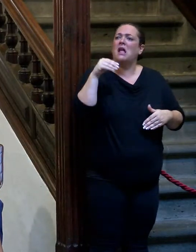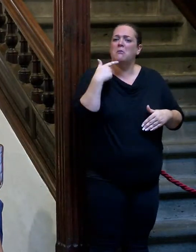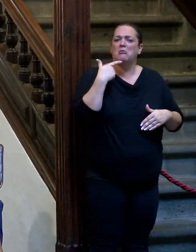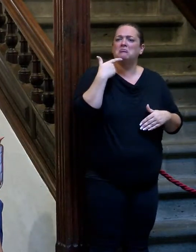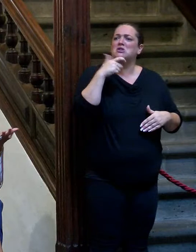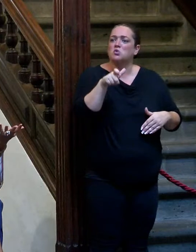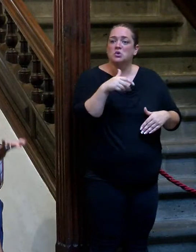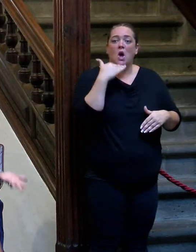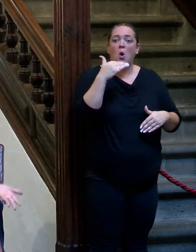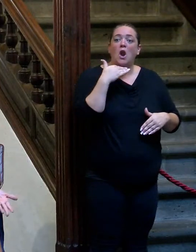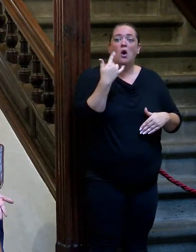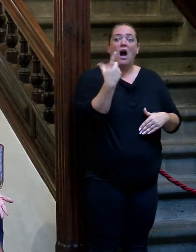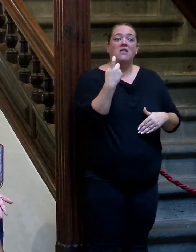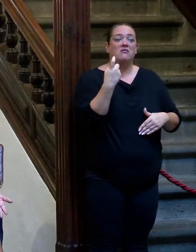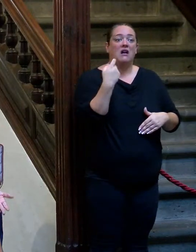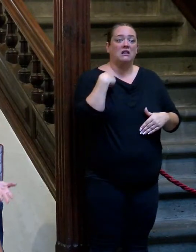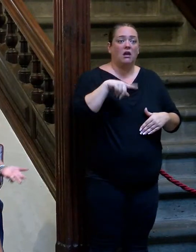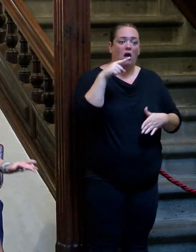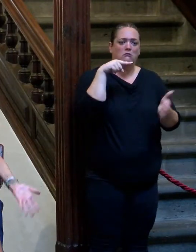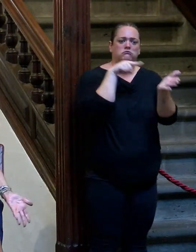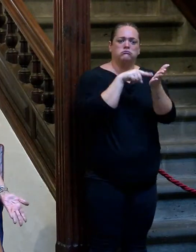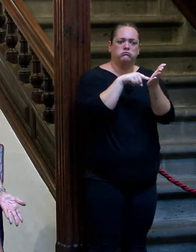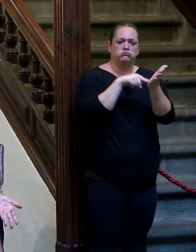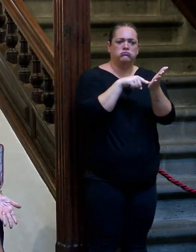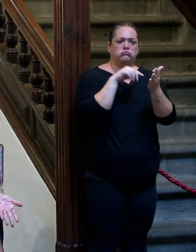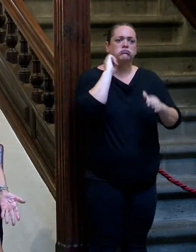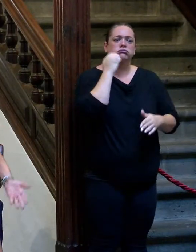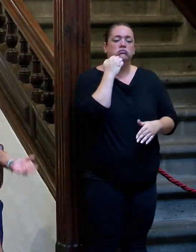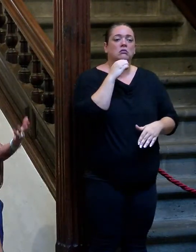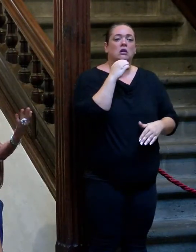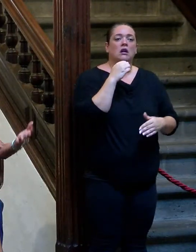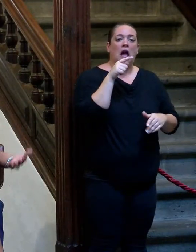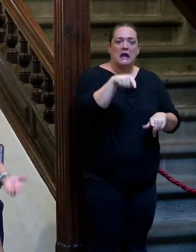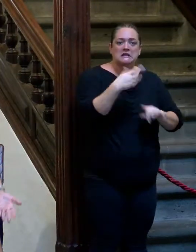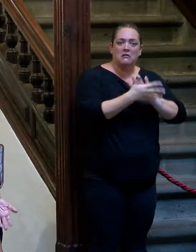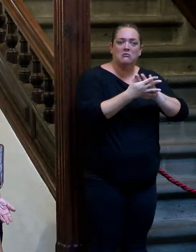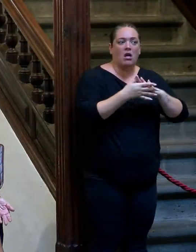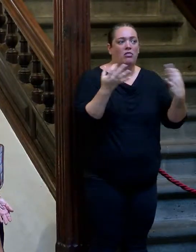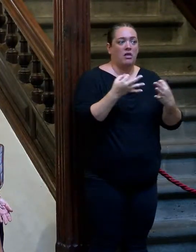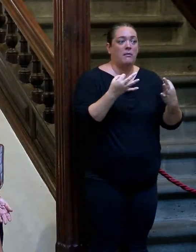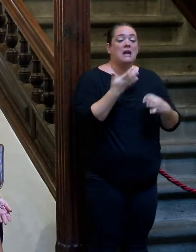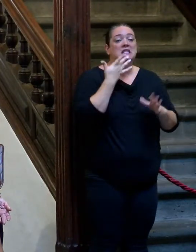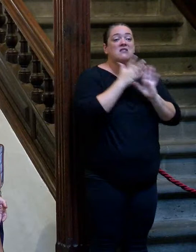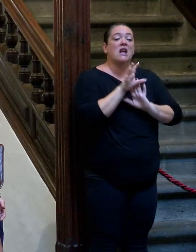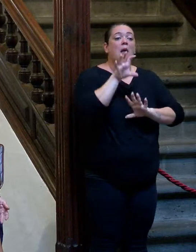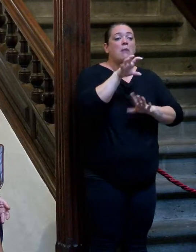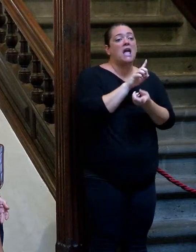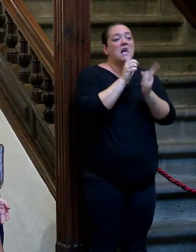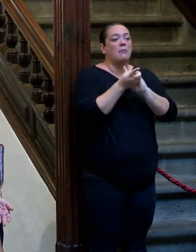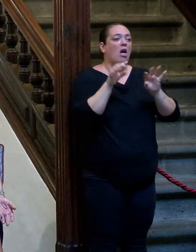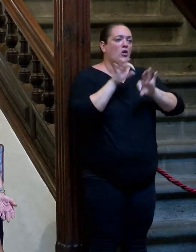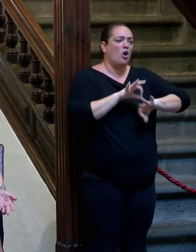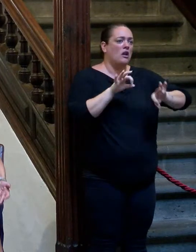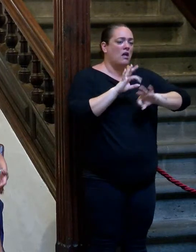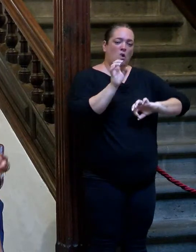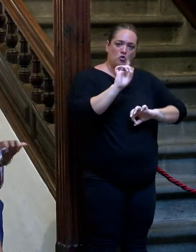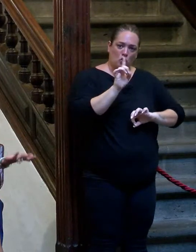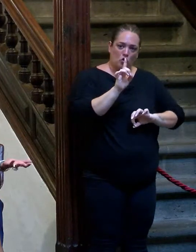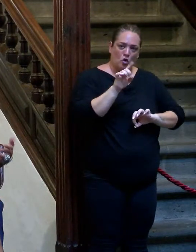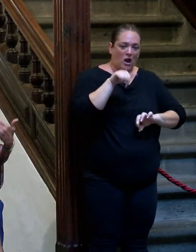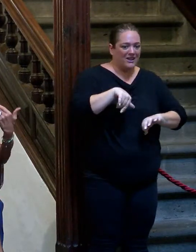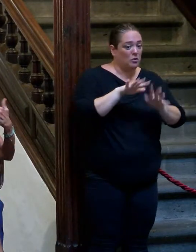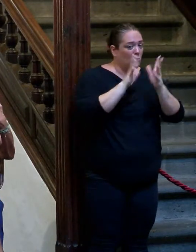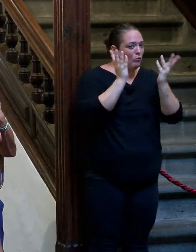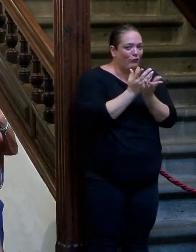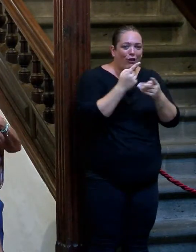insulta o te eso hay que seguir levantando la voz pero ese es el discurso. No se trata de que el país no haya cambiado. ¿Cómo que ha cambiado? Esto es otro